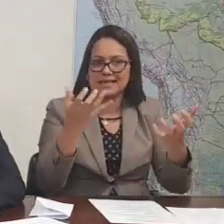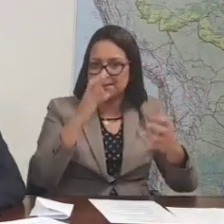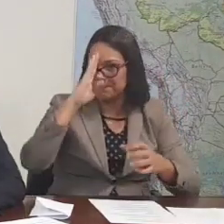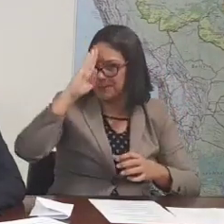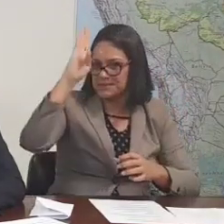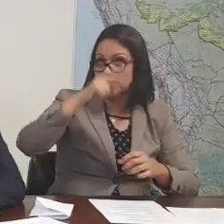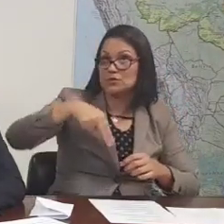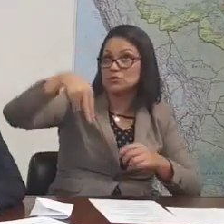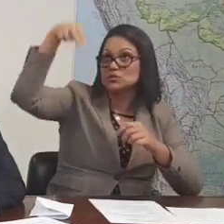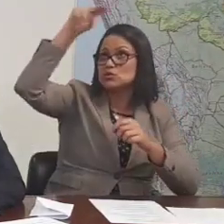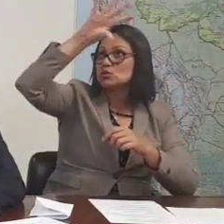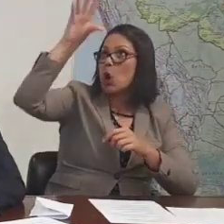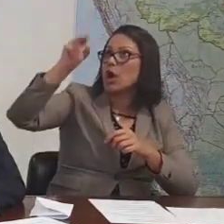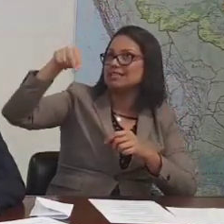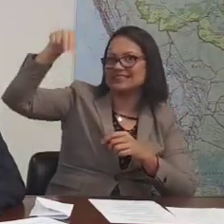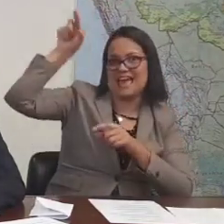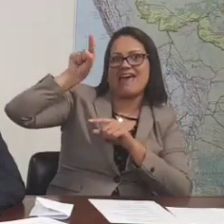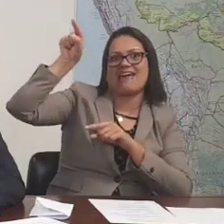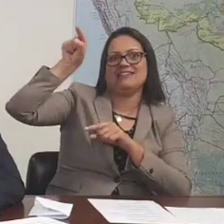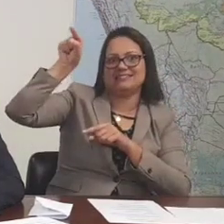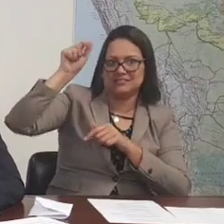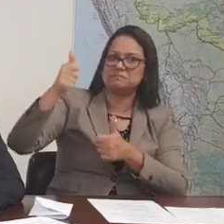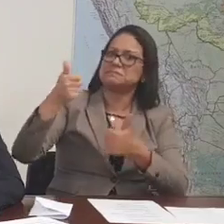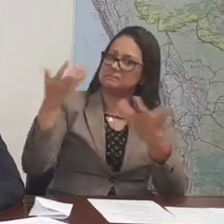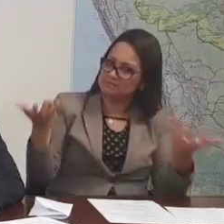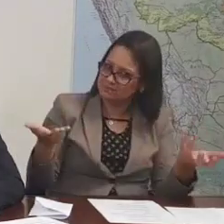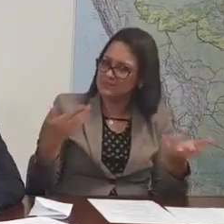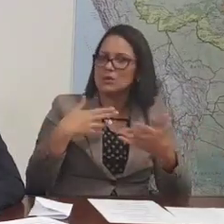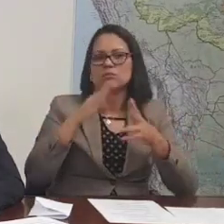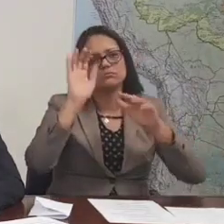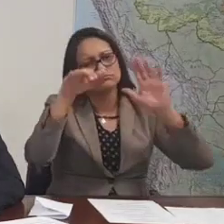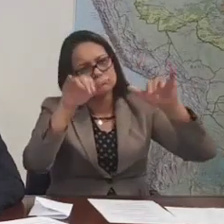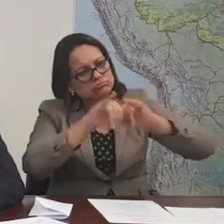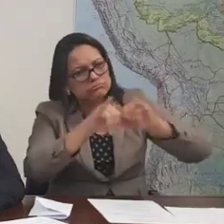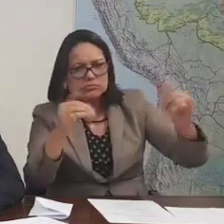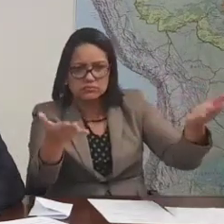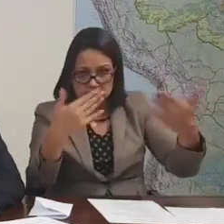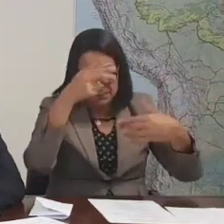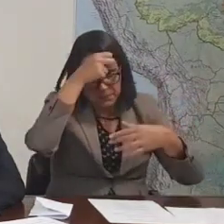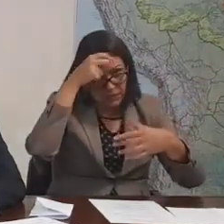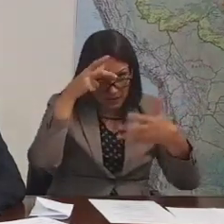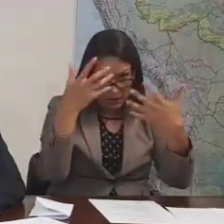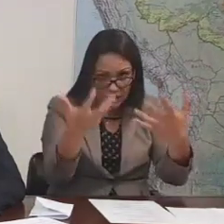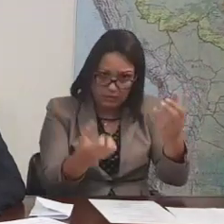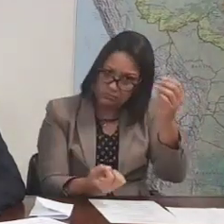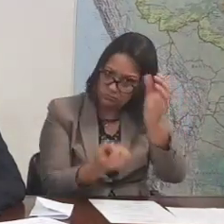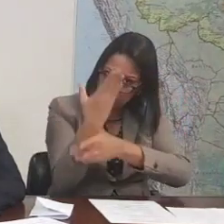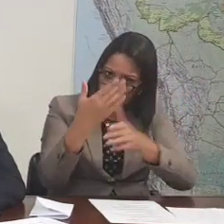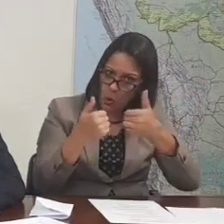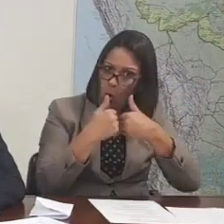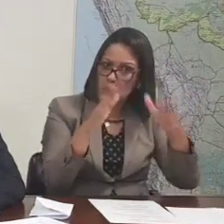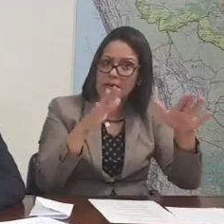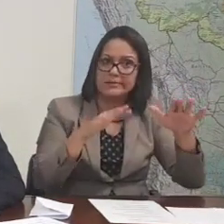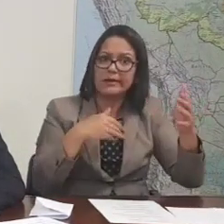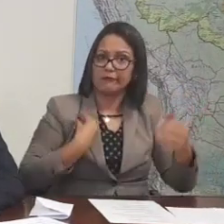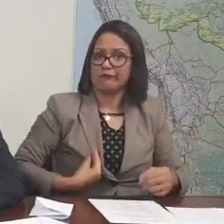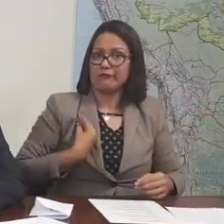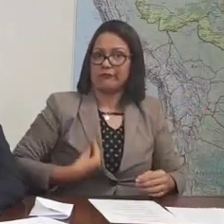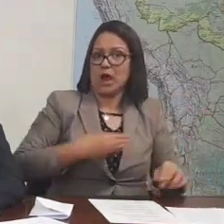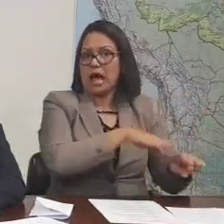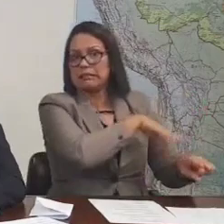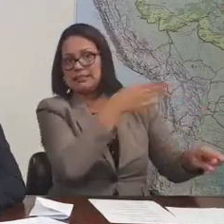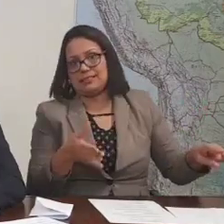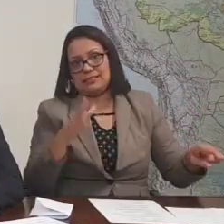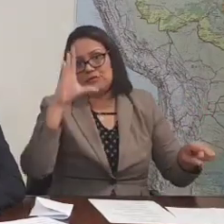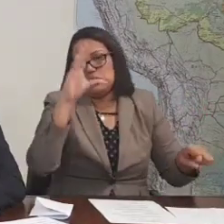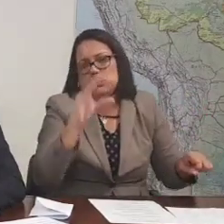no Nordeste. Então, fica aqui o chamado para os prefeitos, para que eles se apropriem na política, que ela pode ser, ela garante